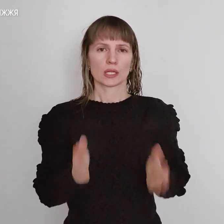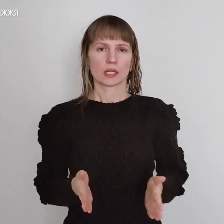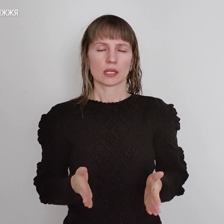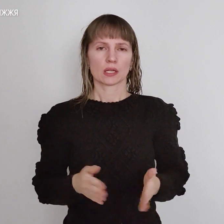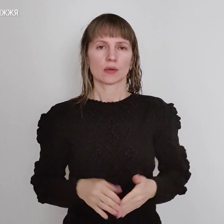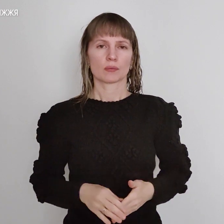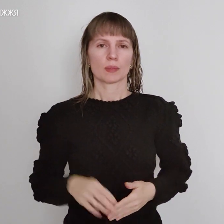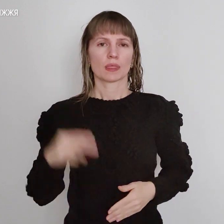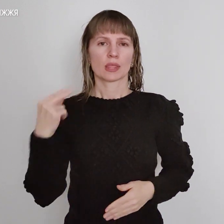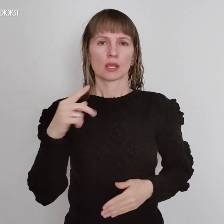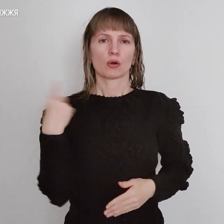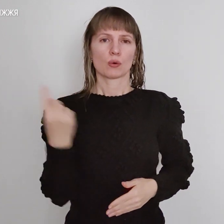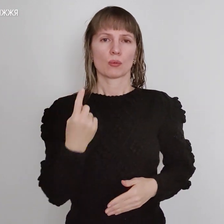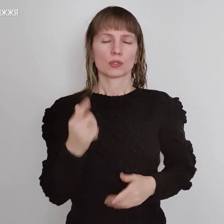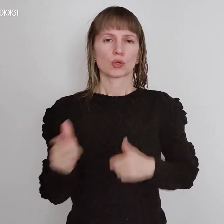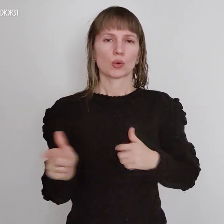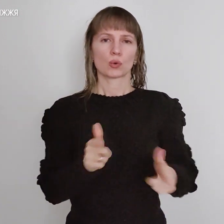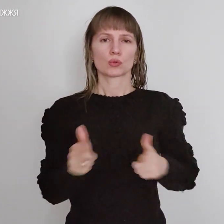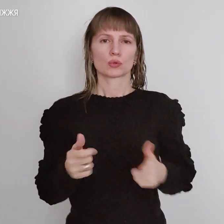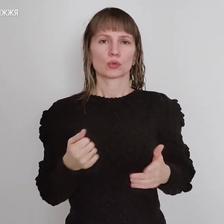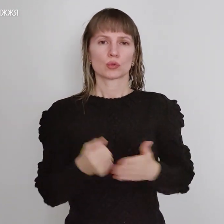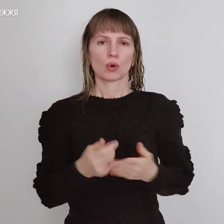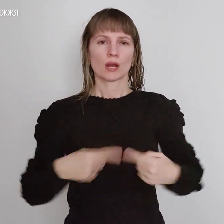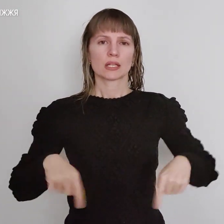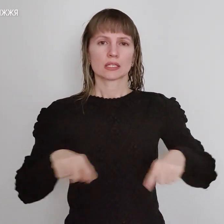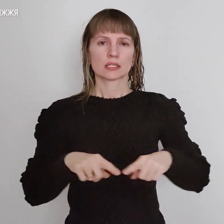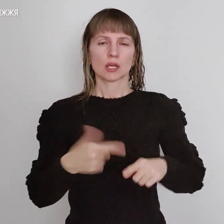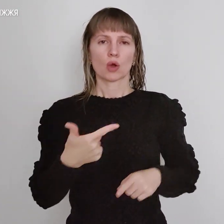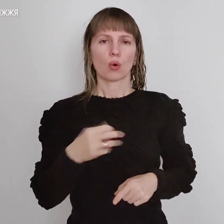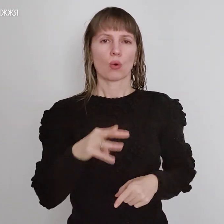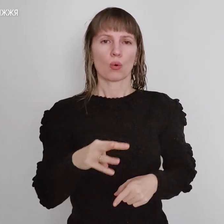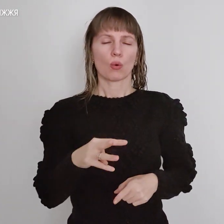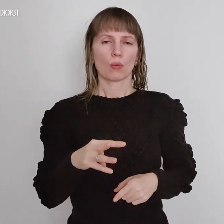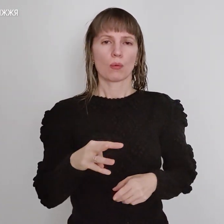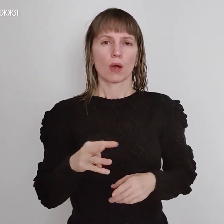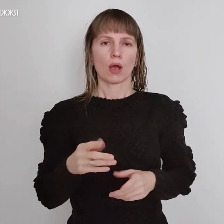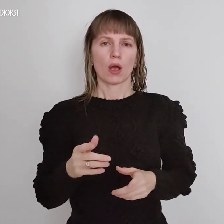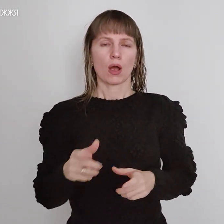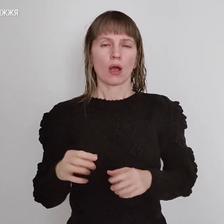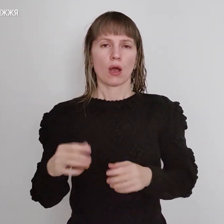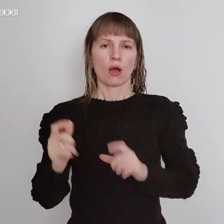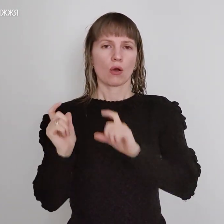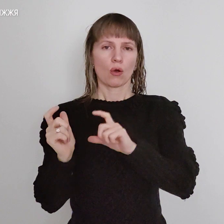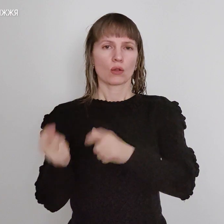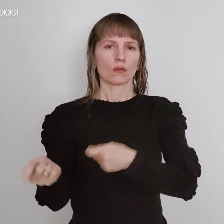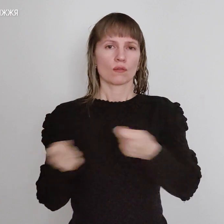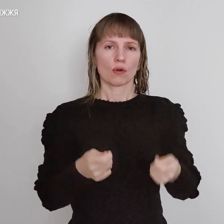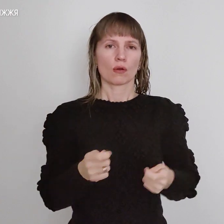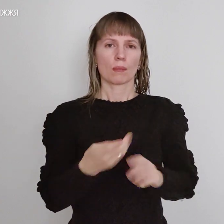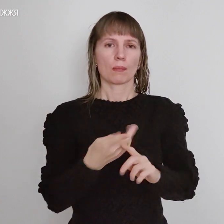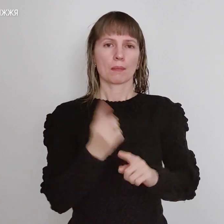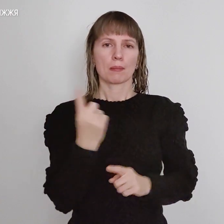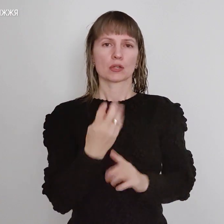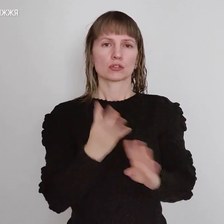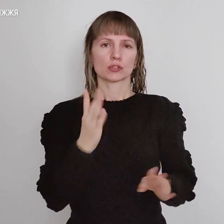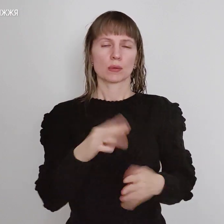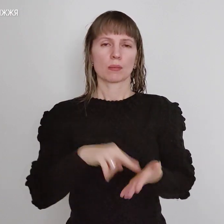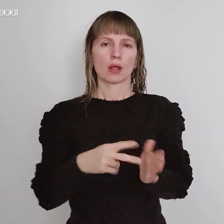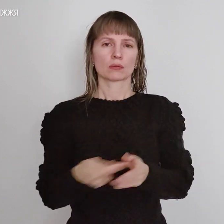У Запорізькій області готується до організації гуманітарних подвоєв. Першочергово планують доставити медичні засоби для